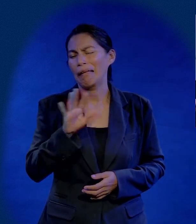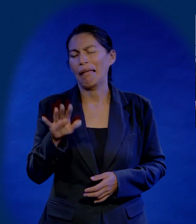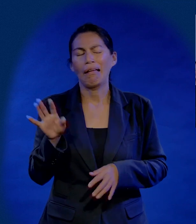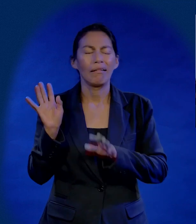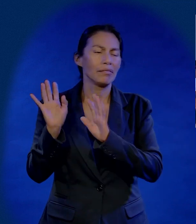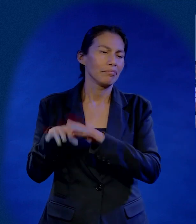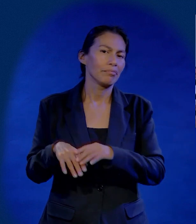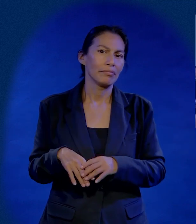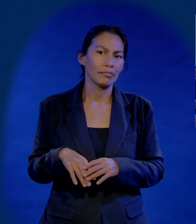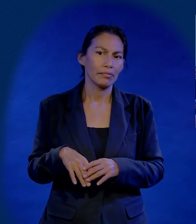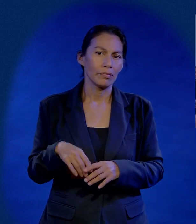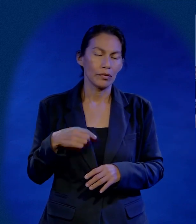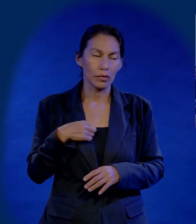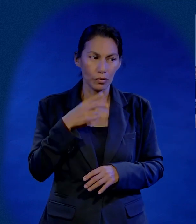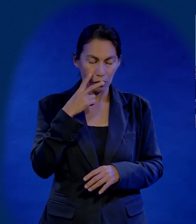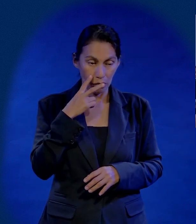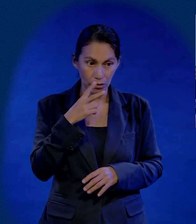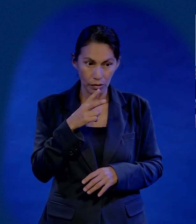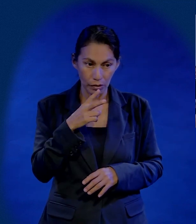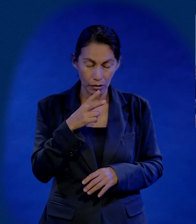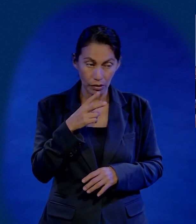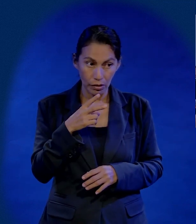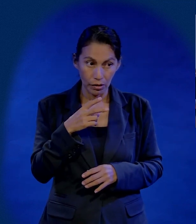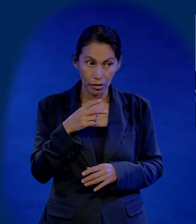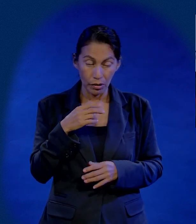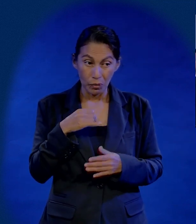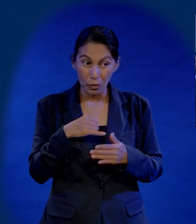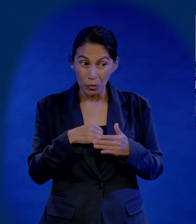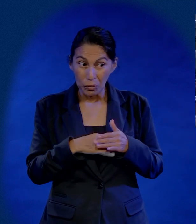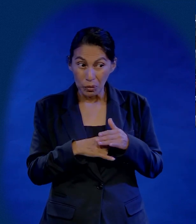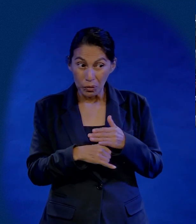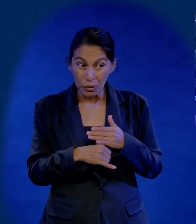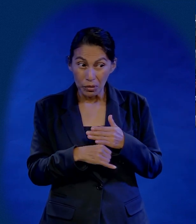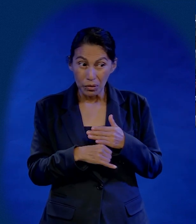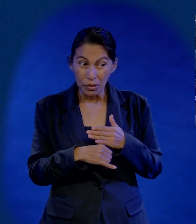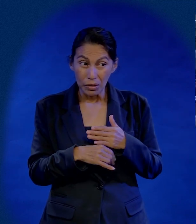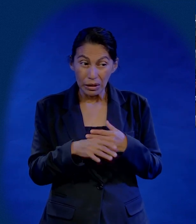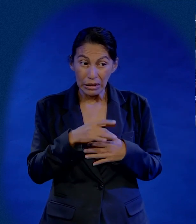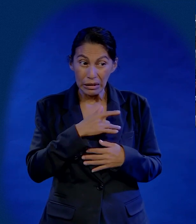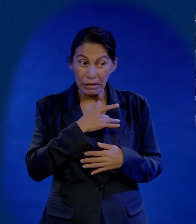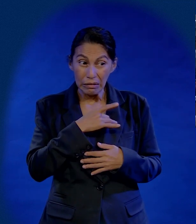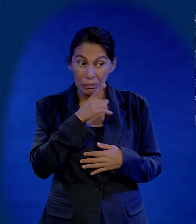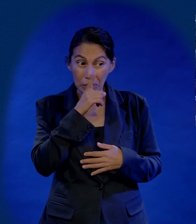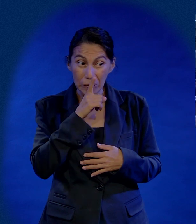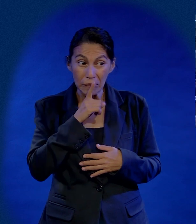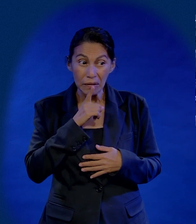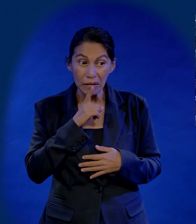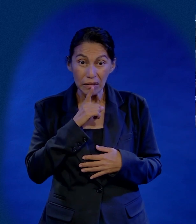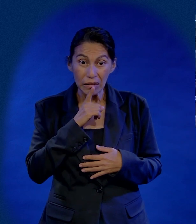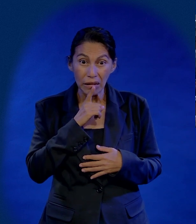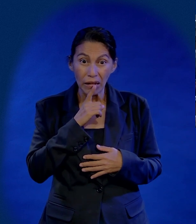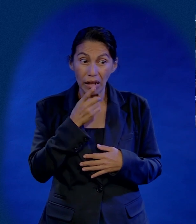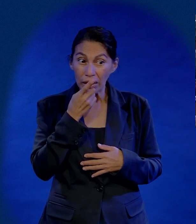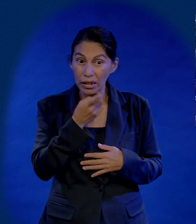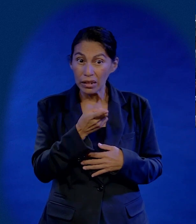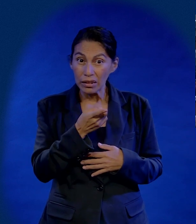Yo hubiera, ah, que te mentí, hombre, ya, cálmate. Pero yo vi en sus ojos algo profundo. Me mentiste.